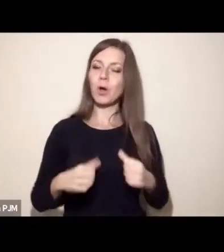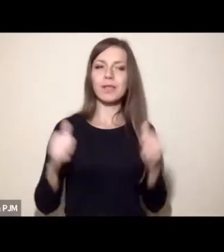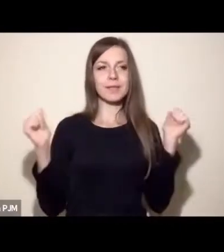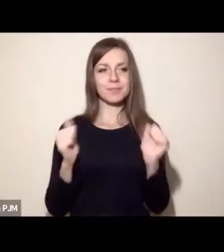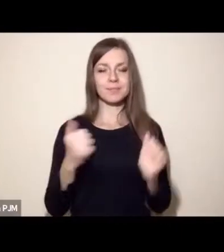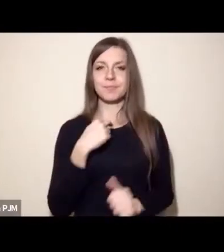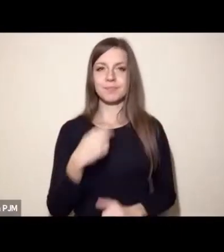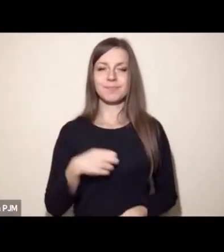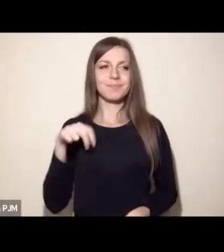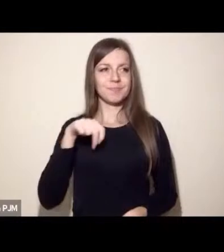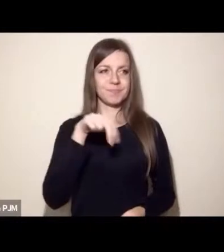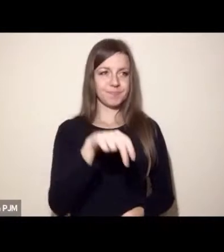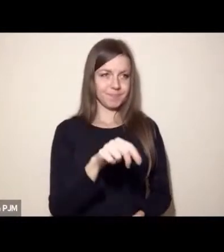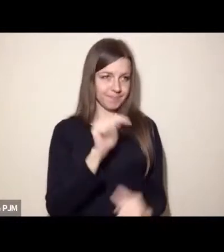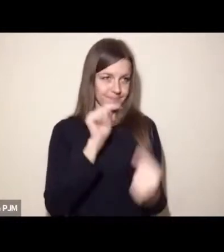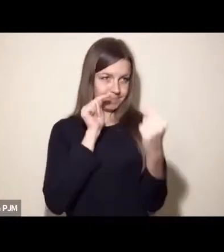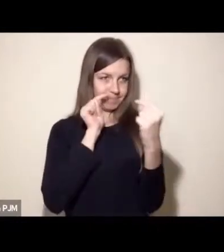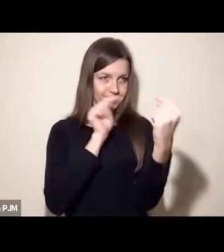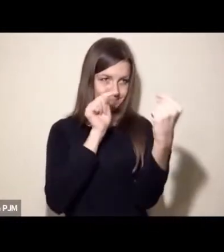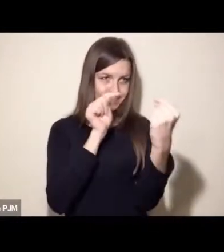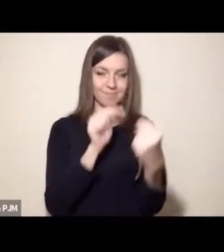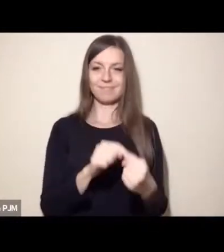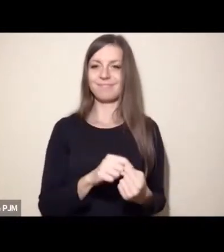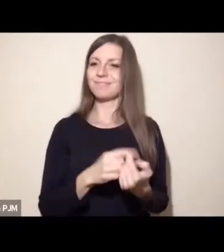wejść prosto w paszczę lwa i tam negocjować.